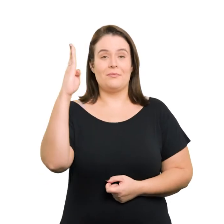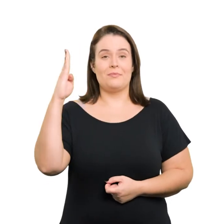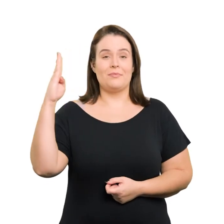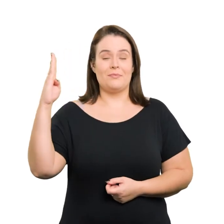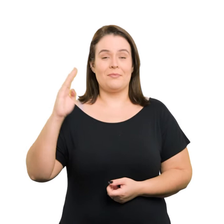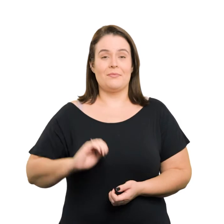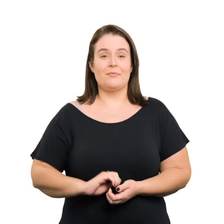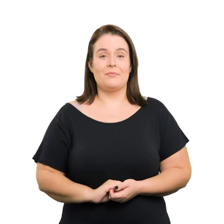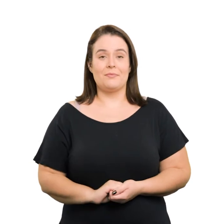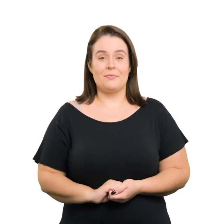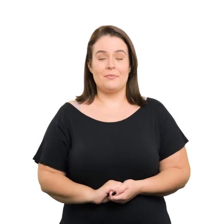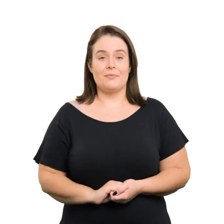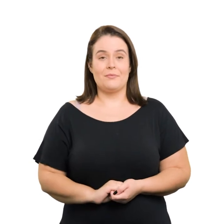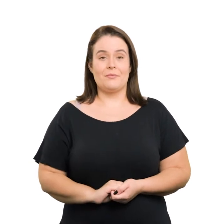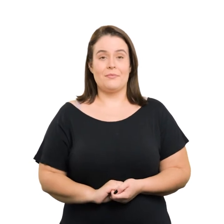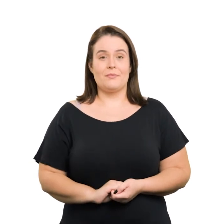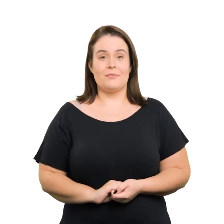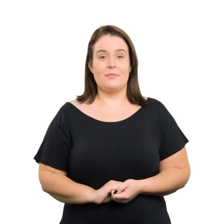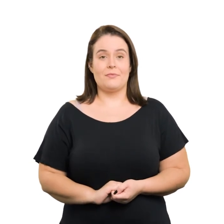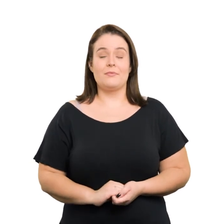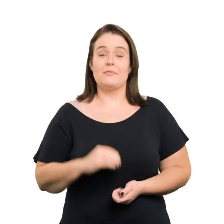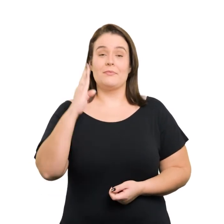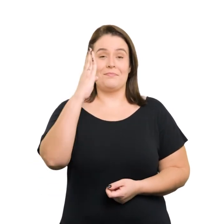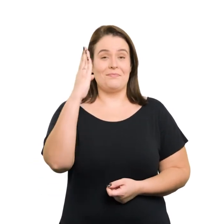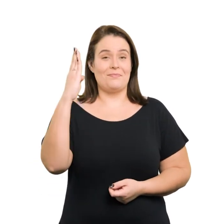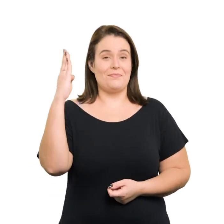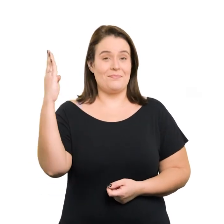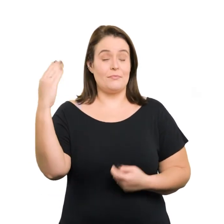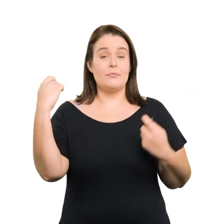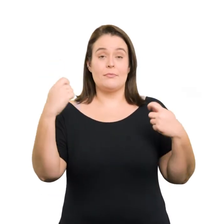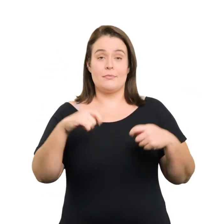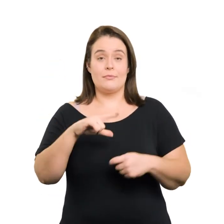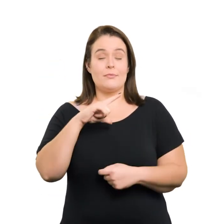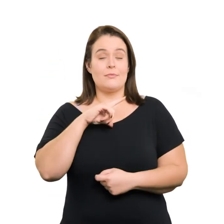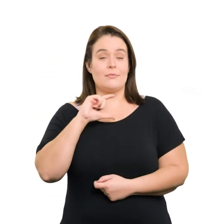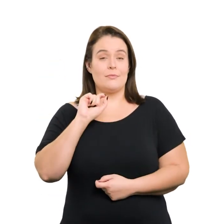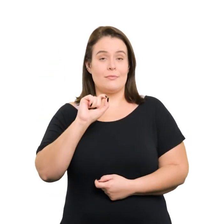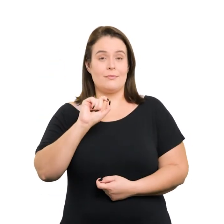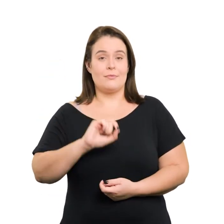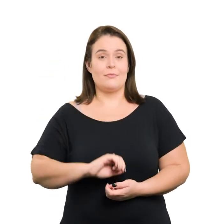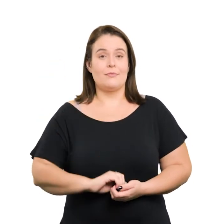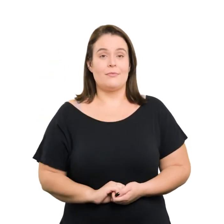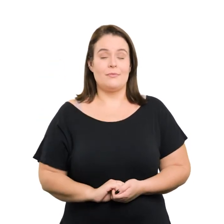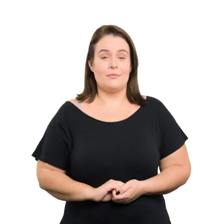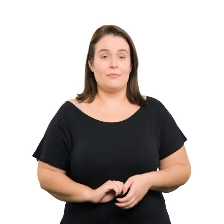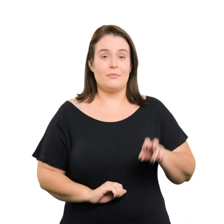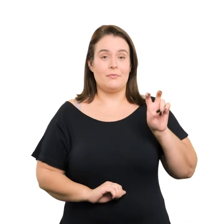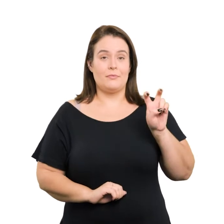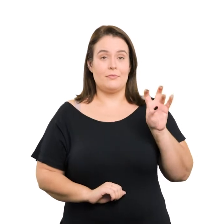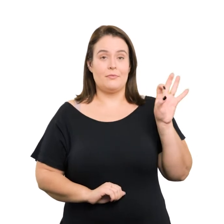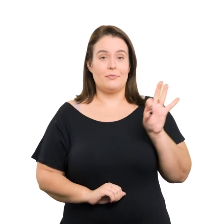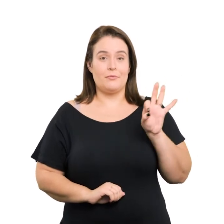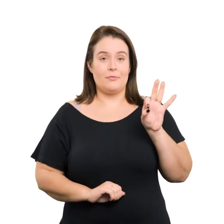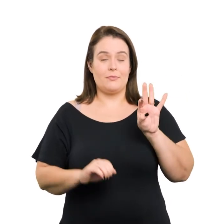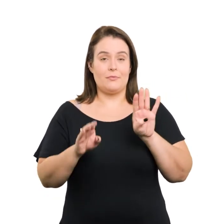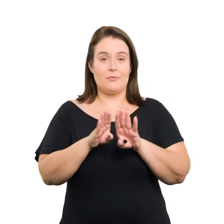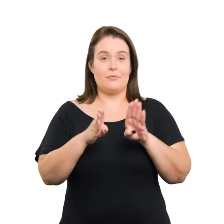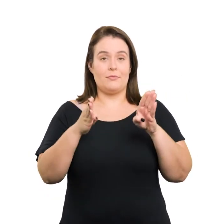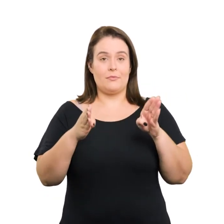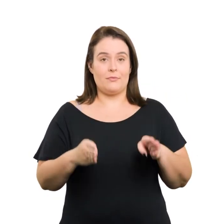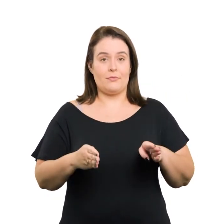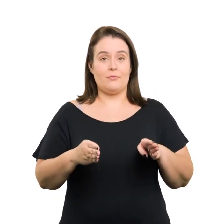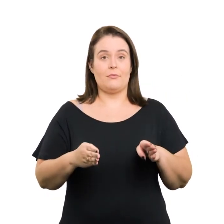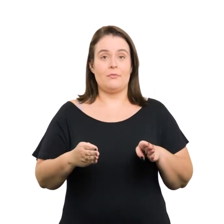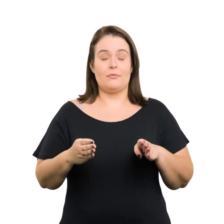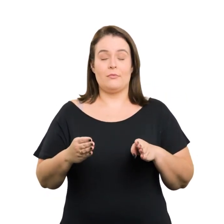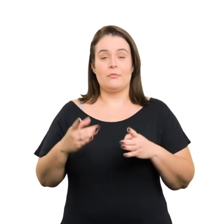Bibliotecas As bibliotecas devem garantir 5% das mesas, terminais